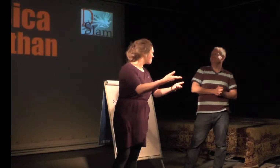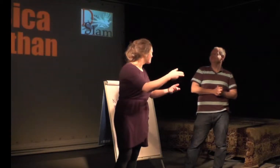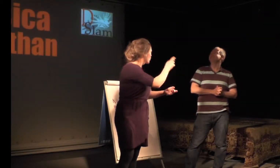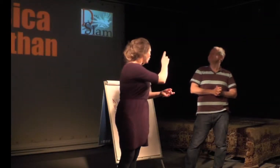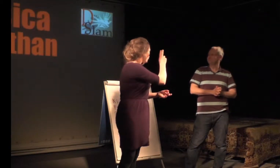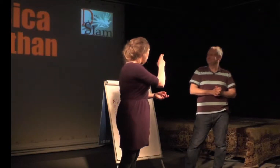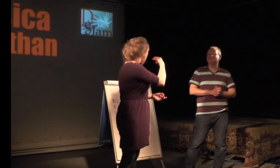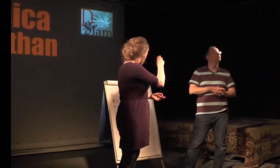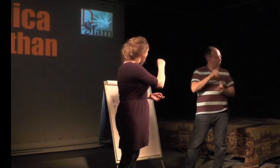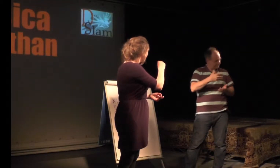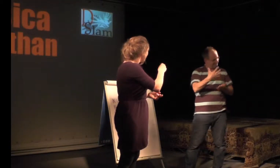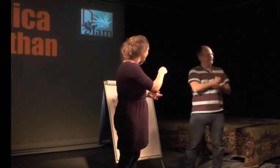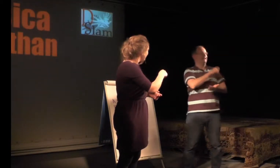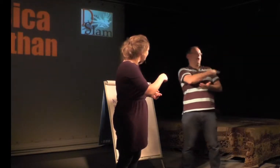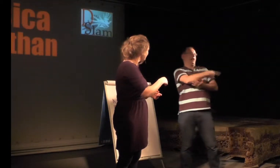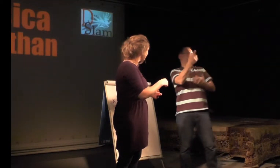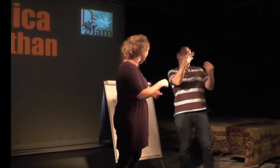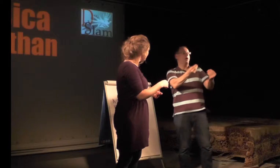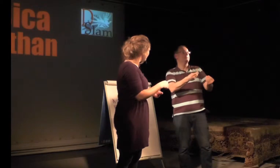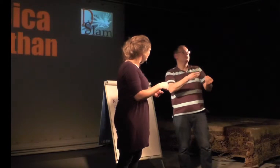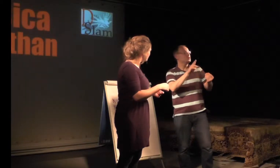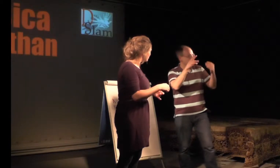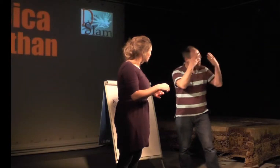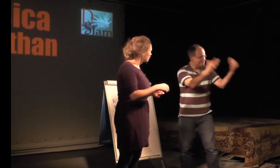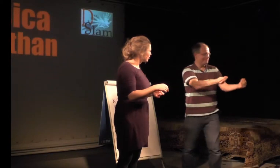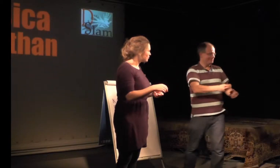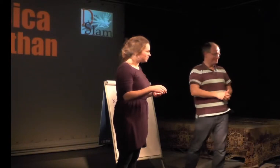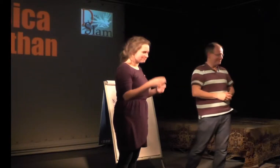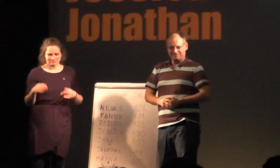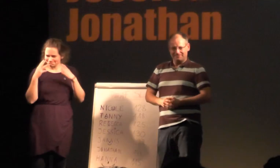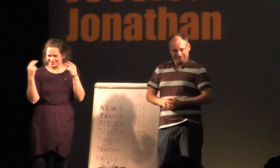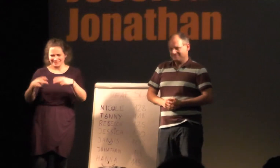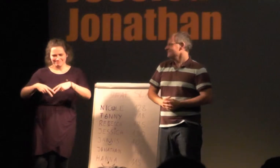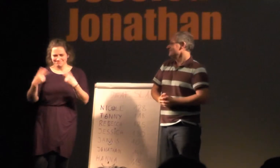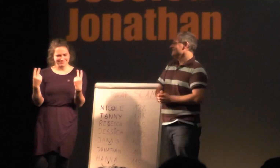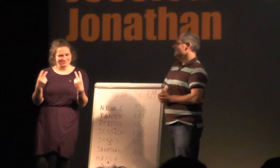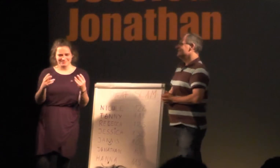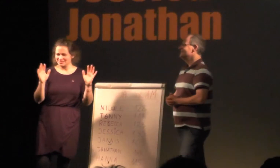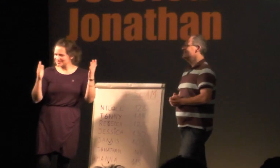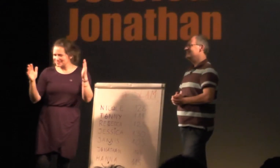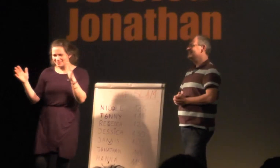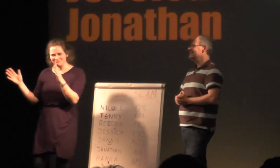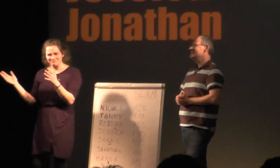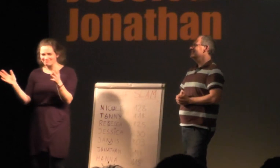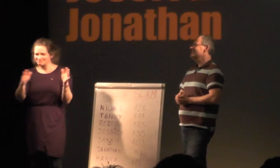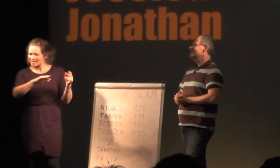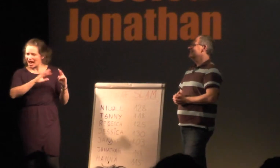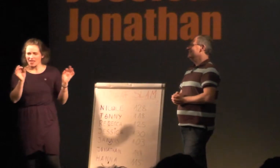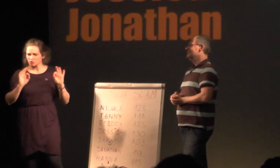Okay, also sowieso. Erstmal Lob an alle. Also es war wirklich ganz prima. Ja, ihr habt das